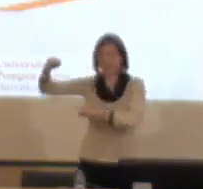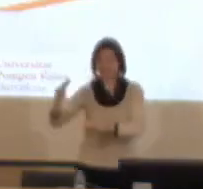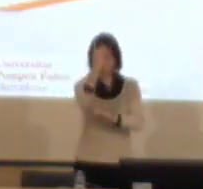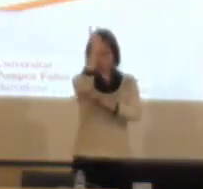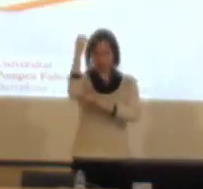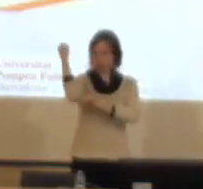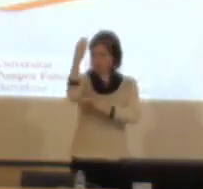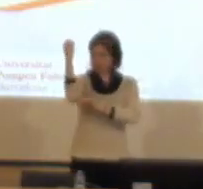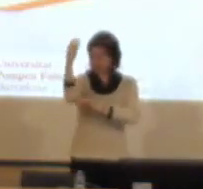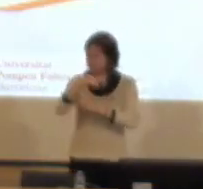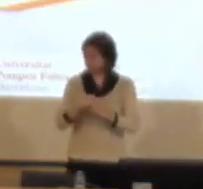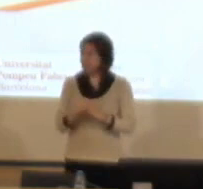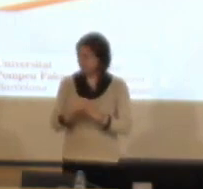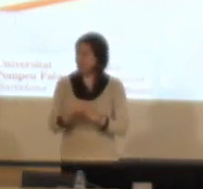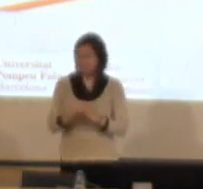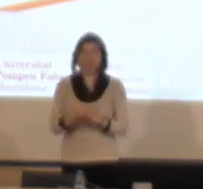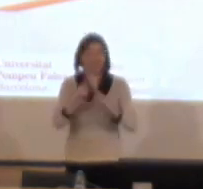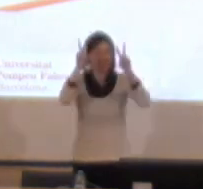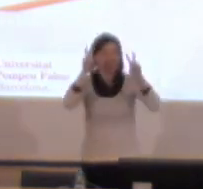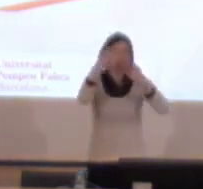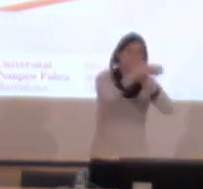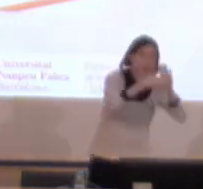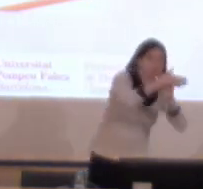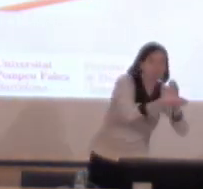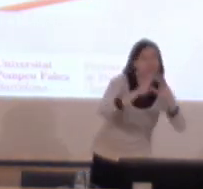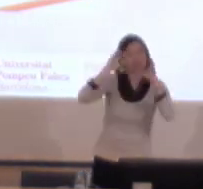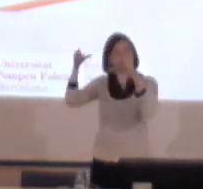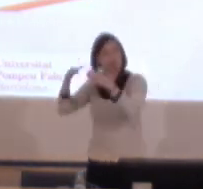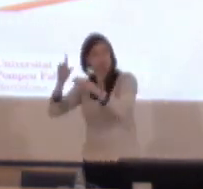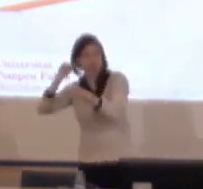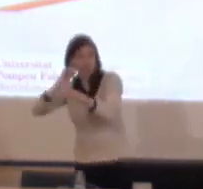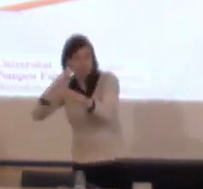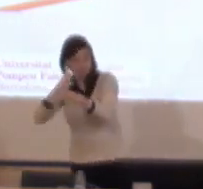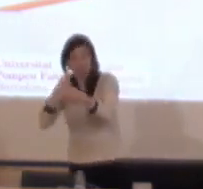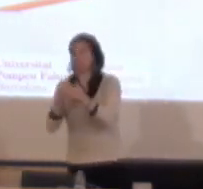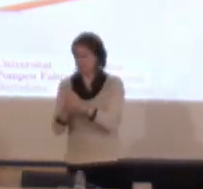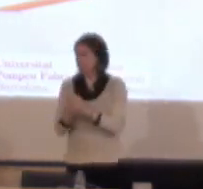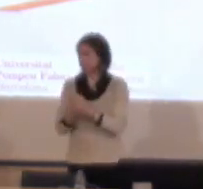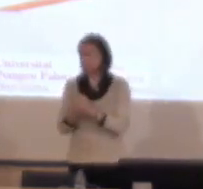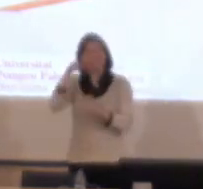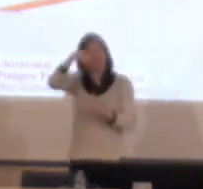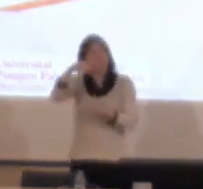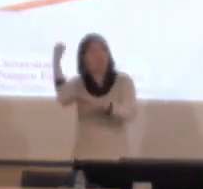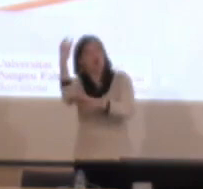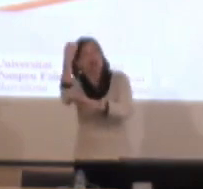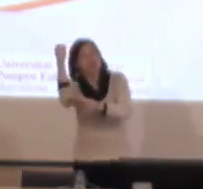El trobem a la segona conferència del cicle de conferències de la LCC, de la llengua de signes i comunitat sorda.